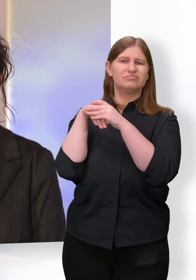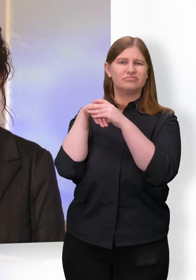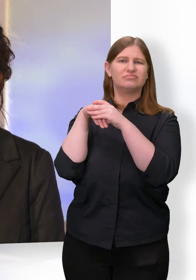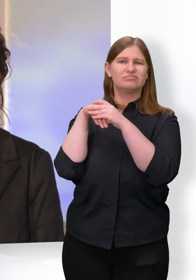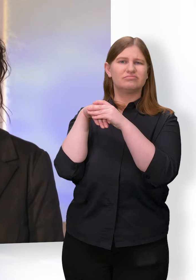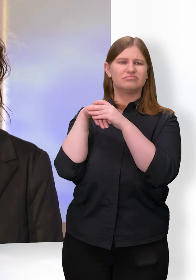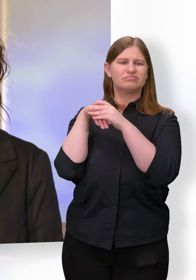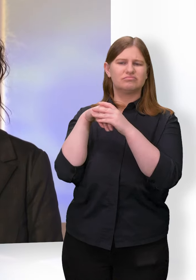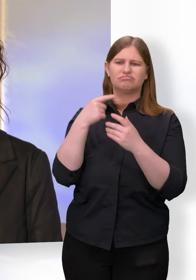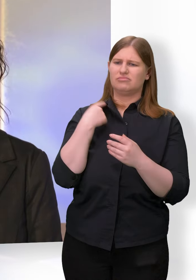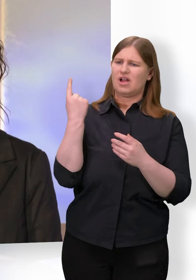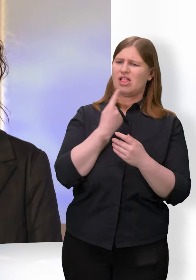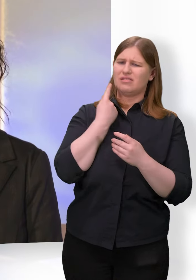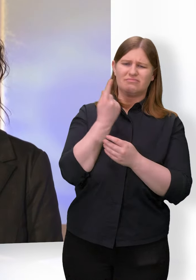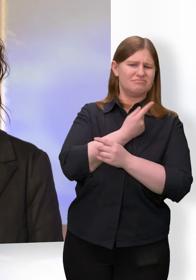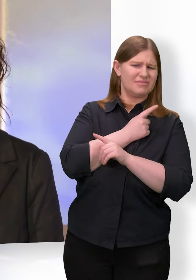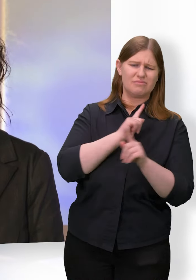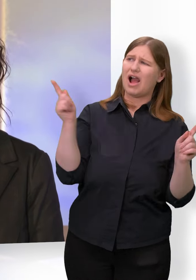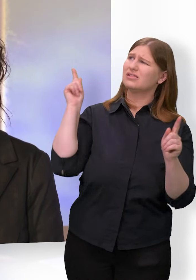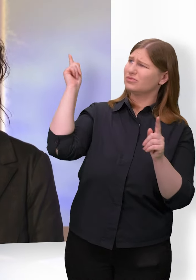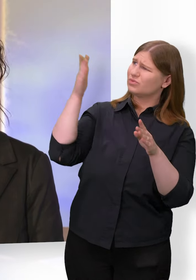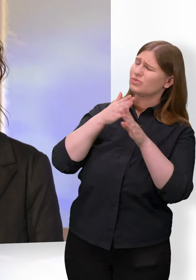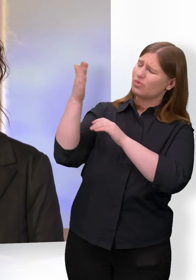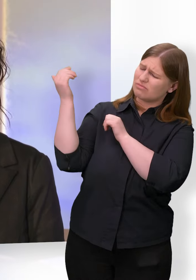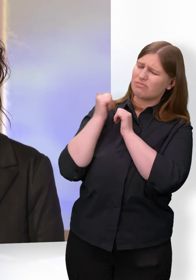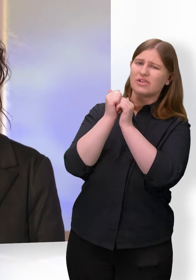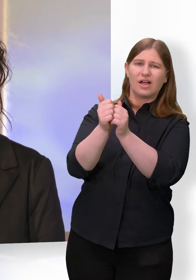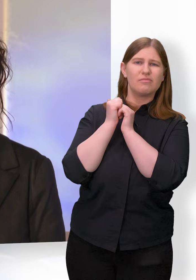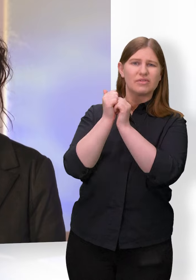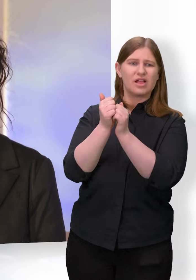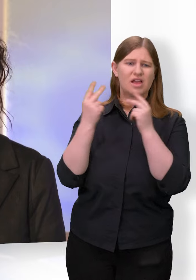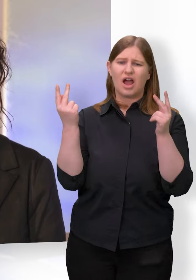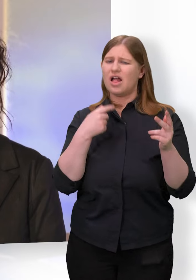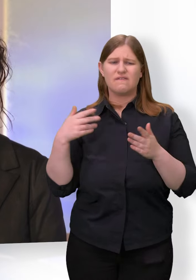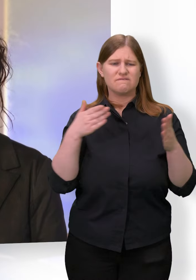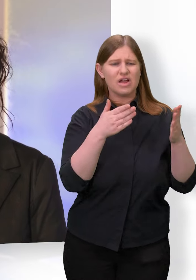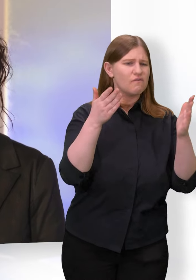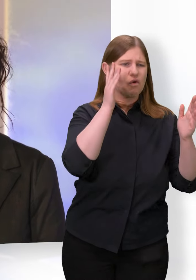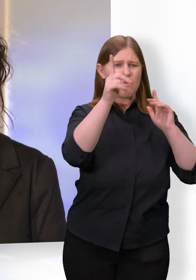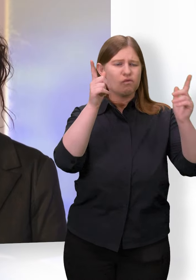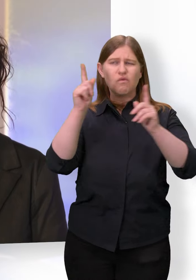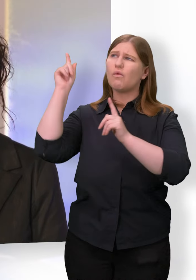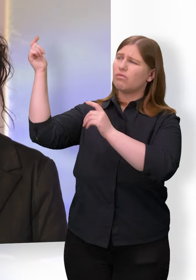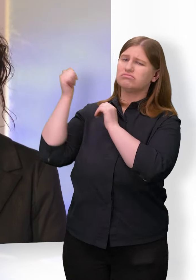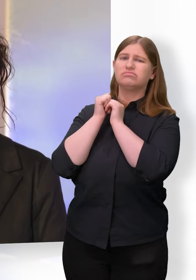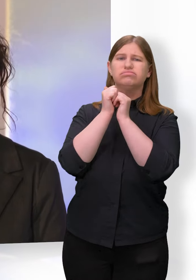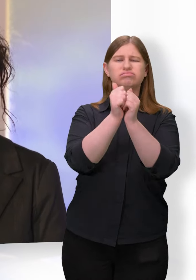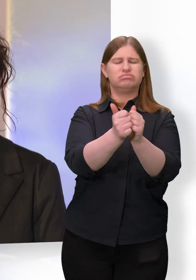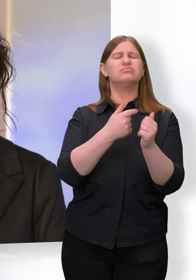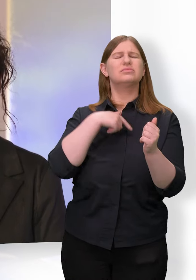Nie bin ich alleine. Du bist mein Begleiter auf all meinen Wegen. Zu dir darf ich kommen, so wie